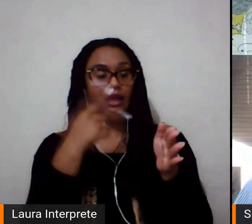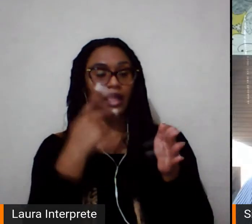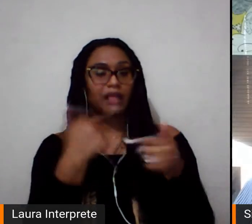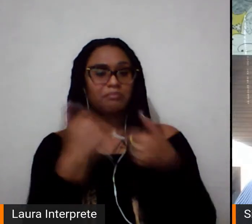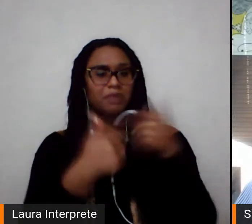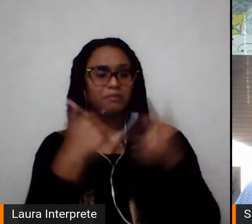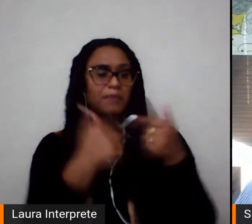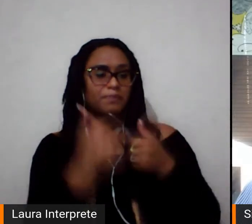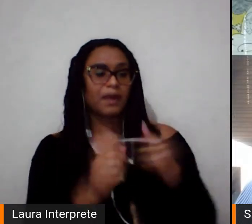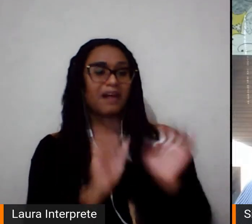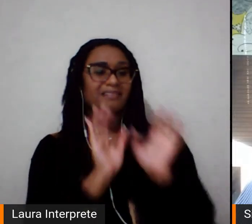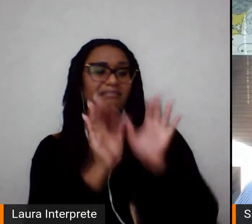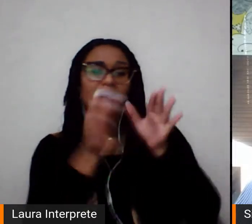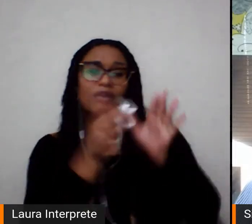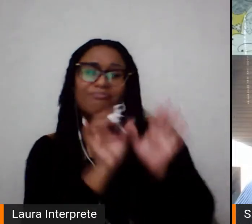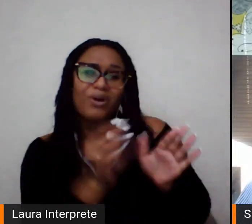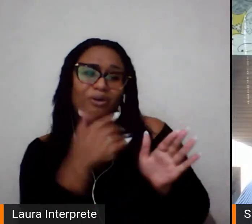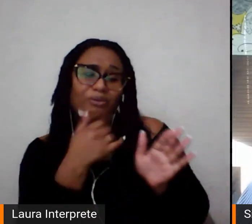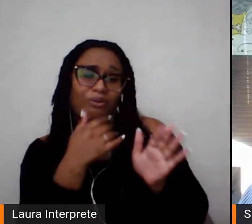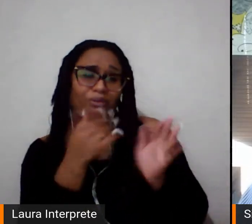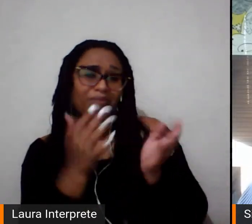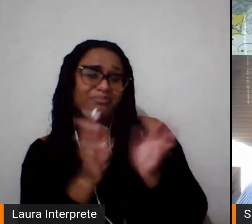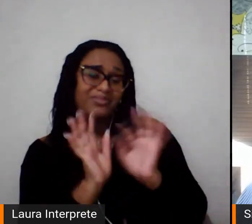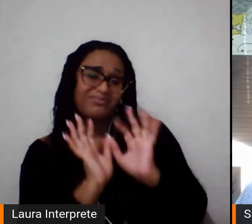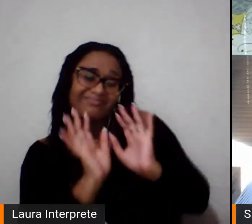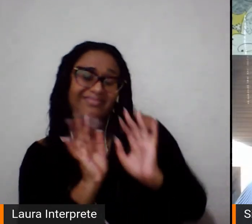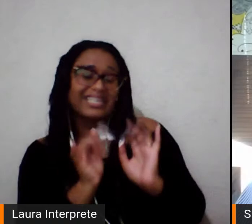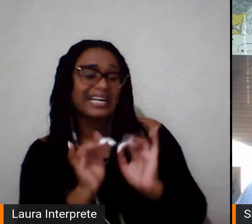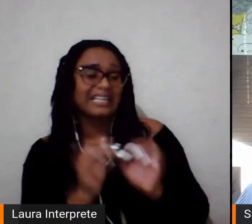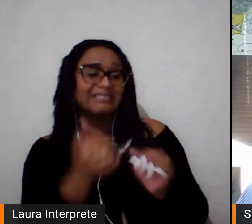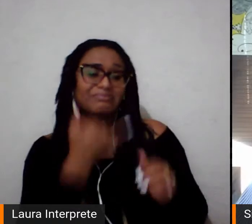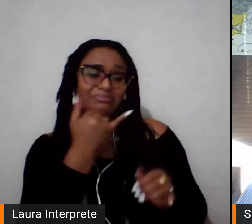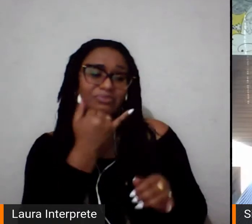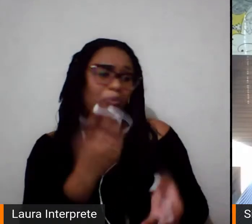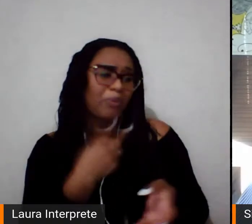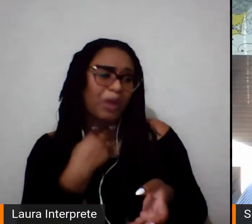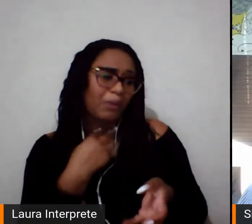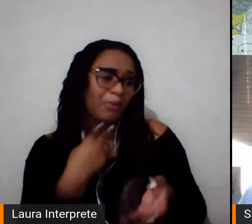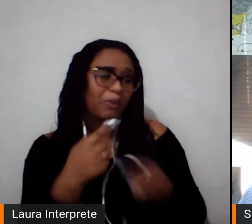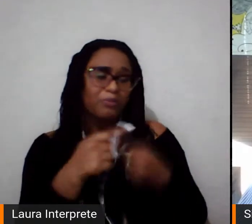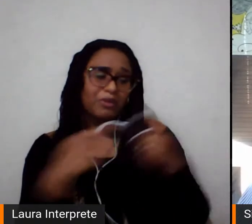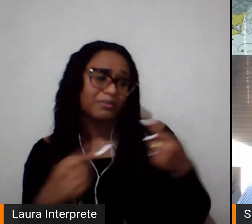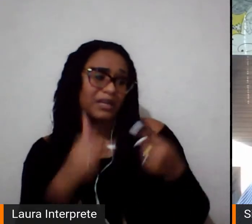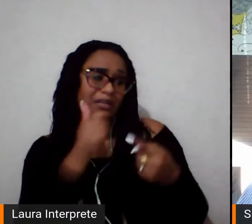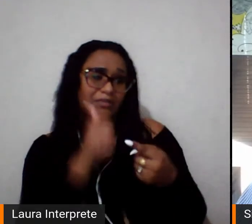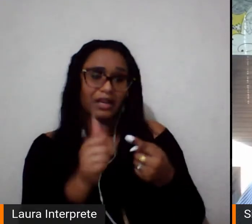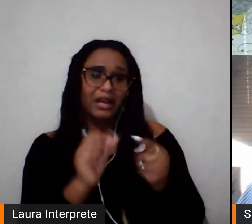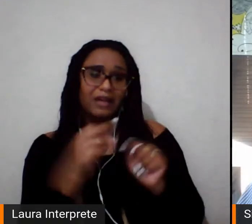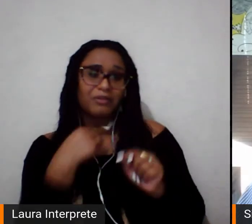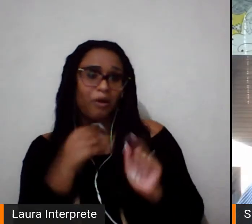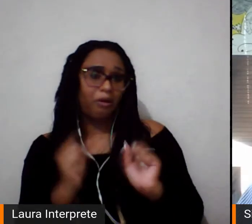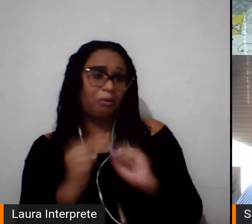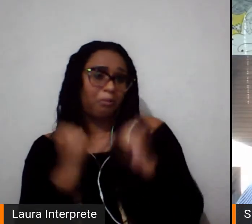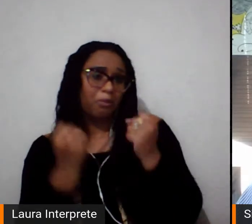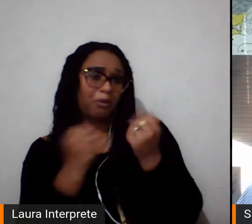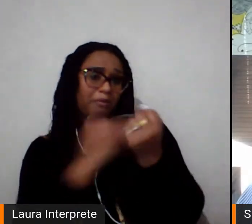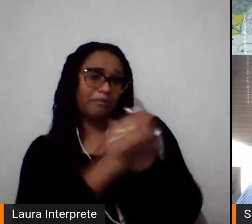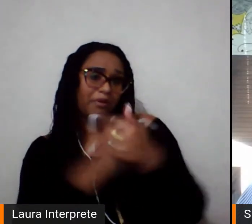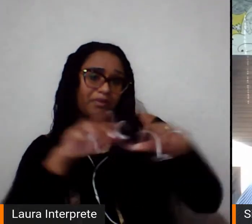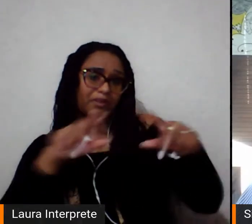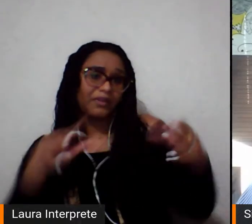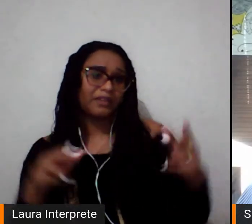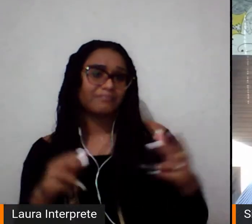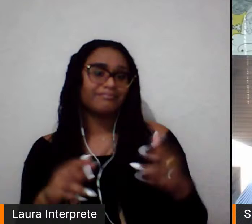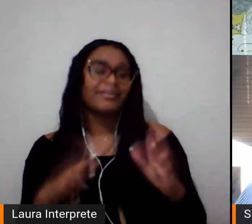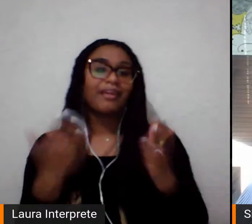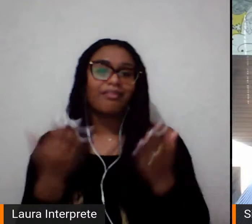mulheres. Inclusive, foi proibido por 40 anos exatamente com essa discussão, de que ele era impróprio, algumas modalidades eram impróprias para